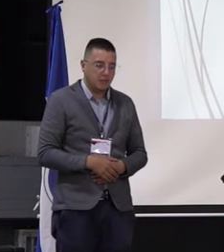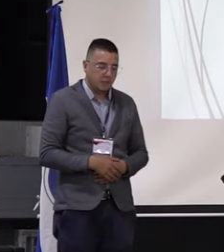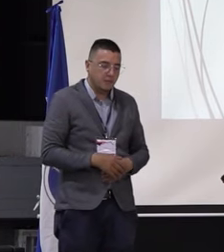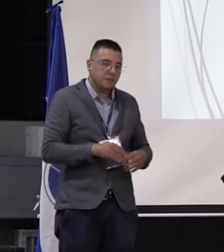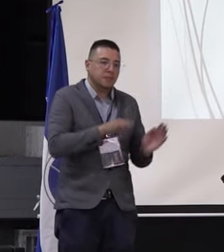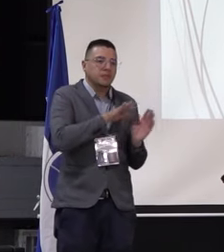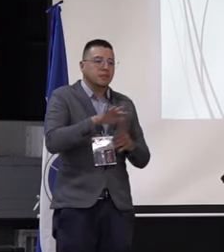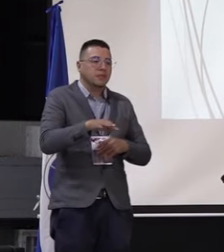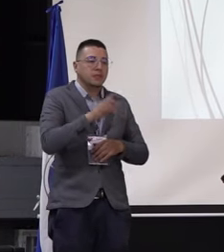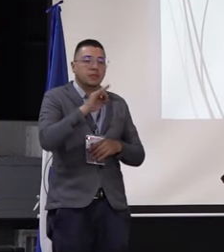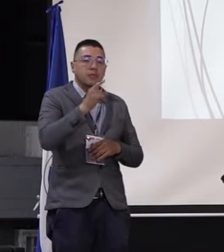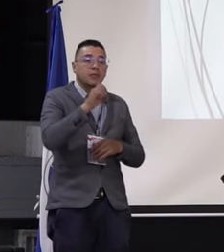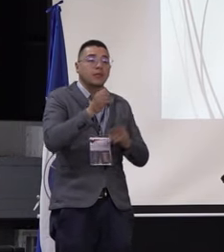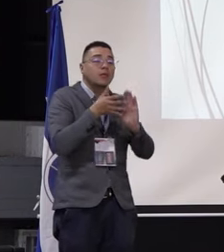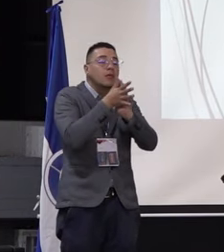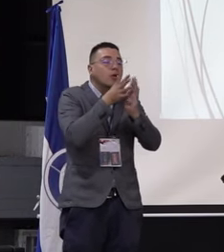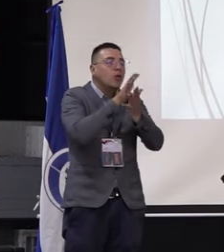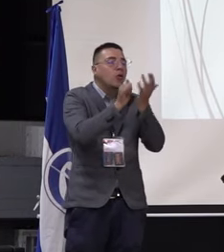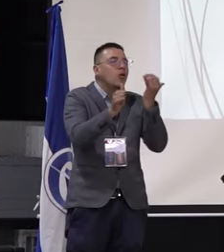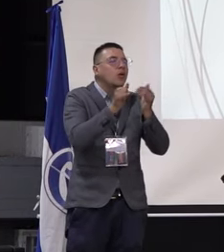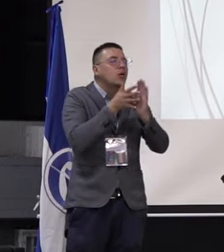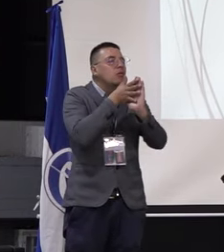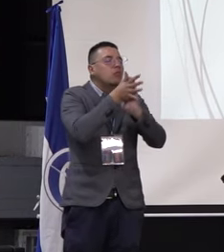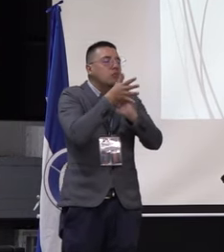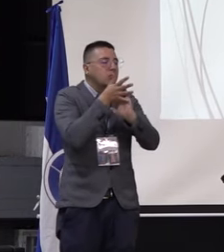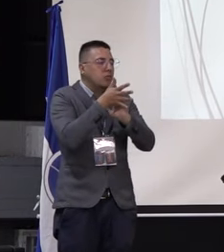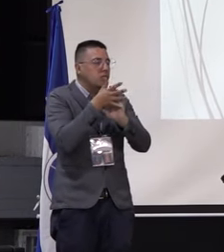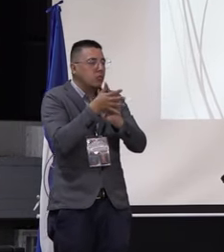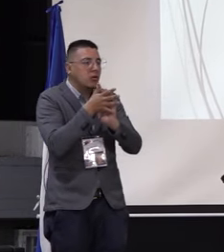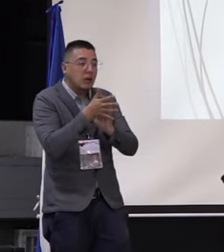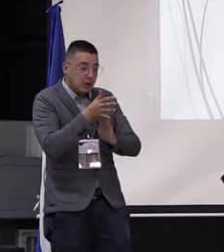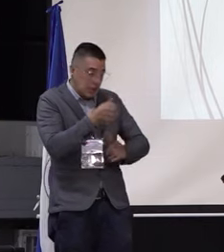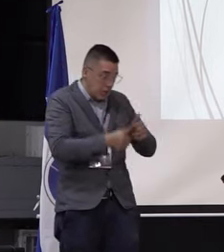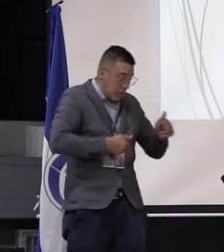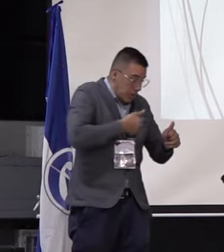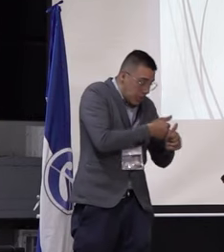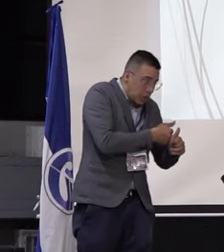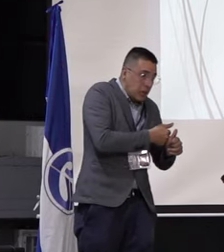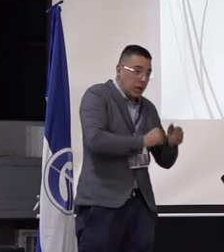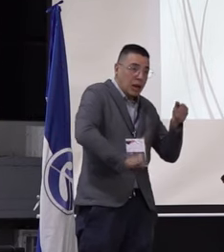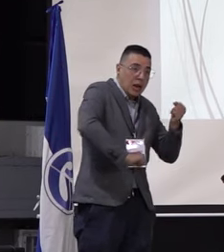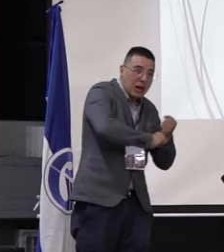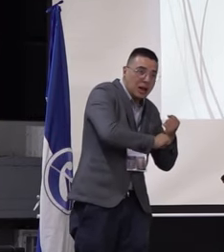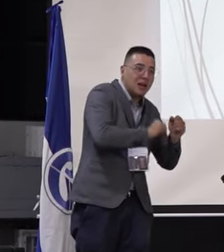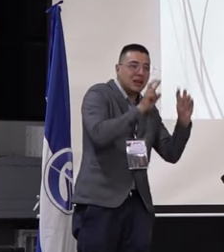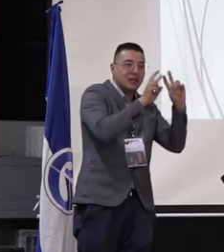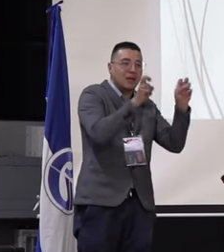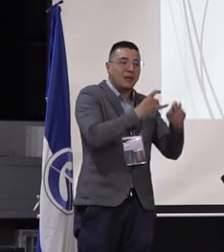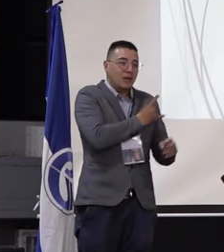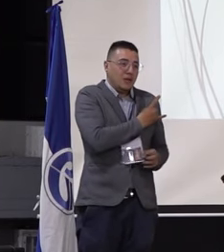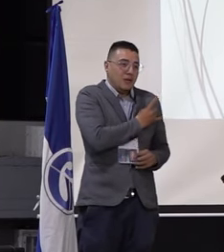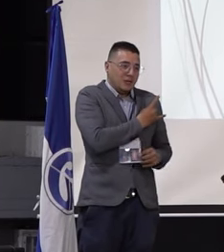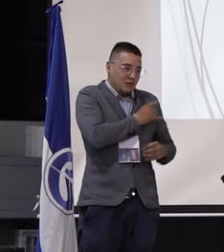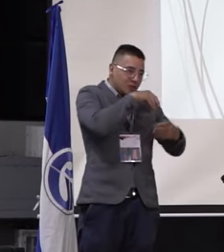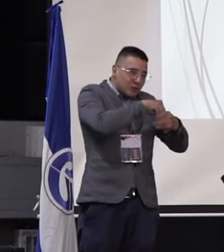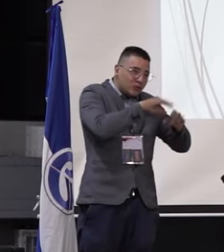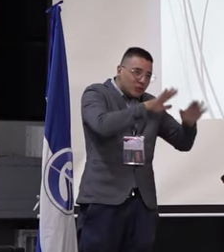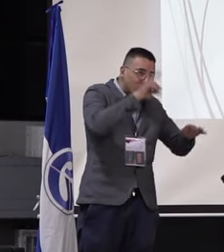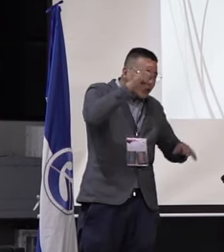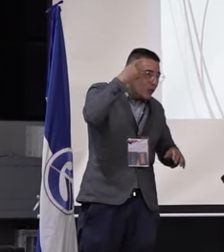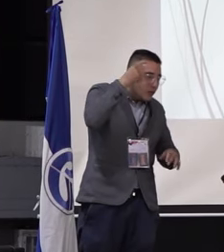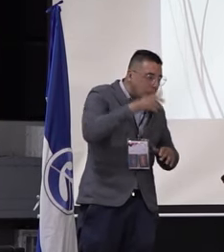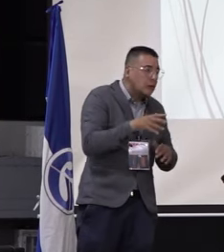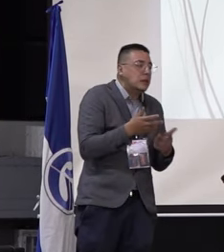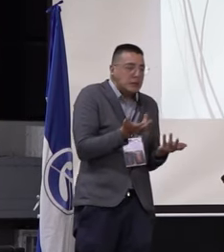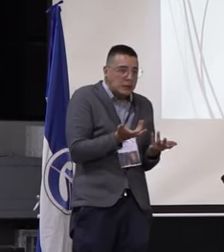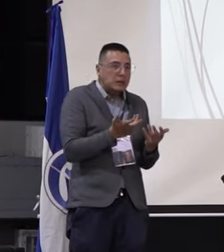Bueno, por último, el apoyo y acompañamiento en la defensa de educación pública. Hace muy poco se celebró,